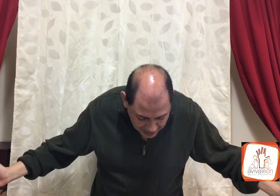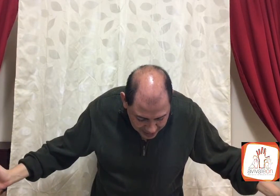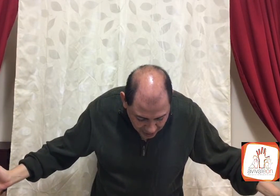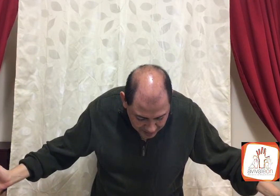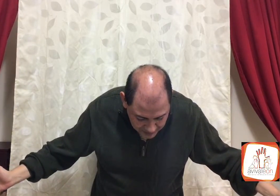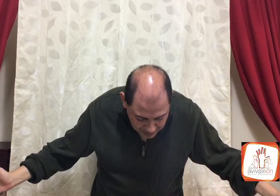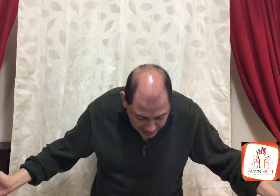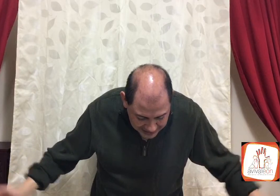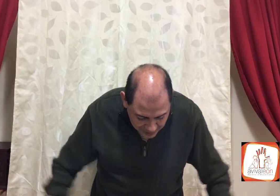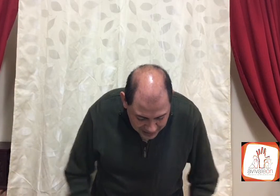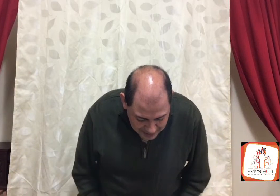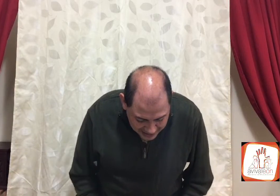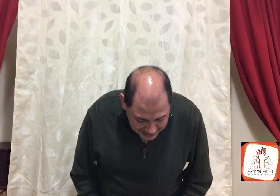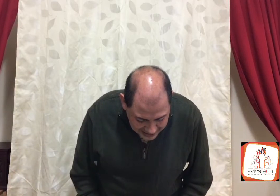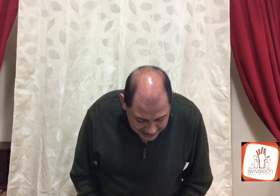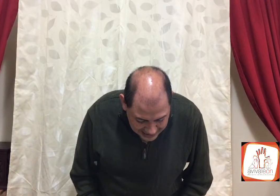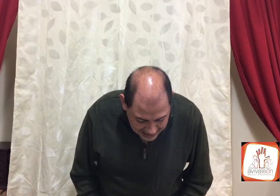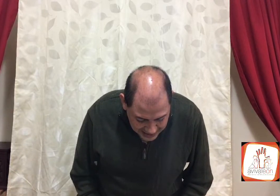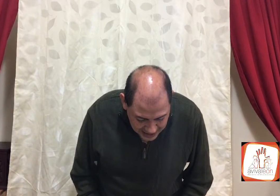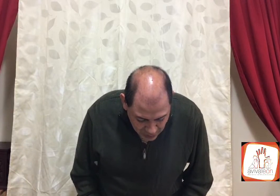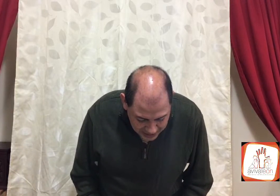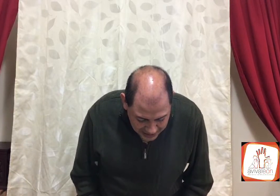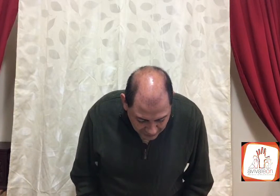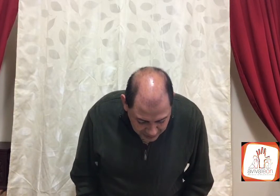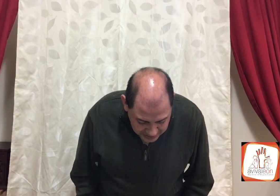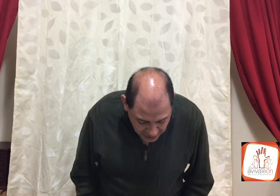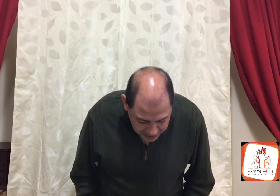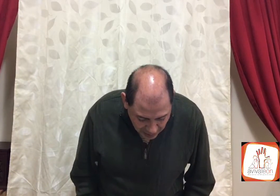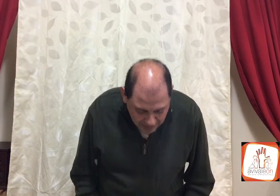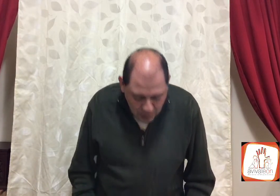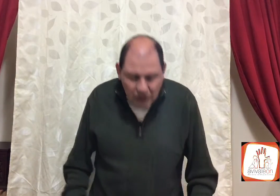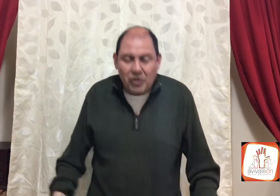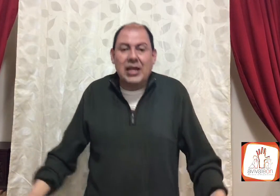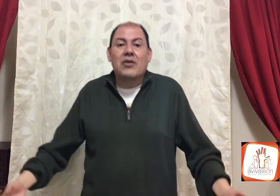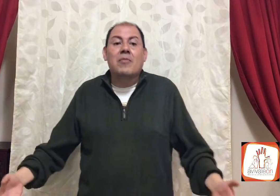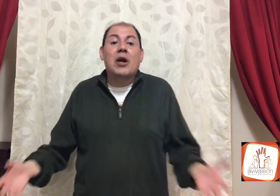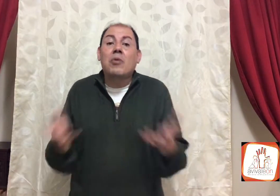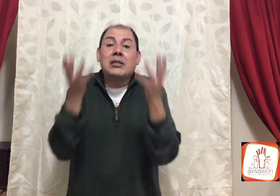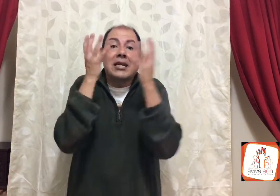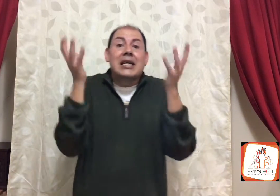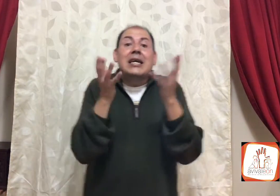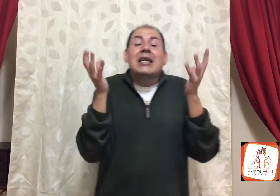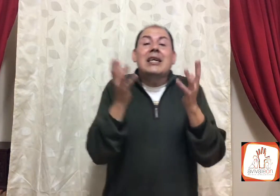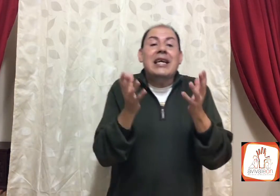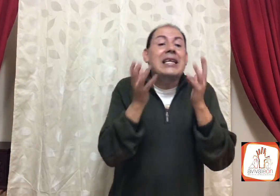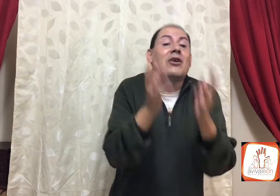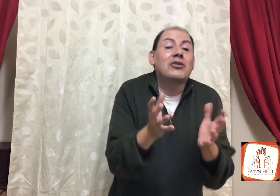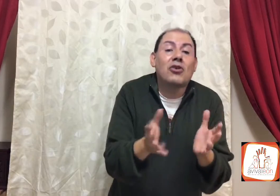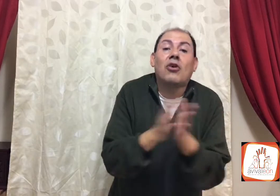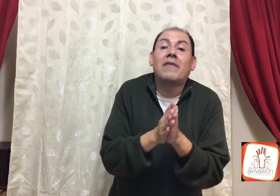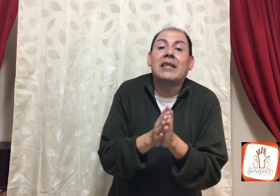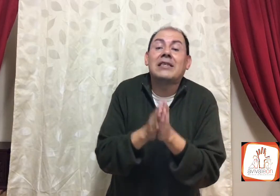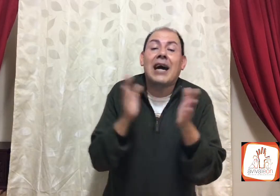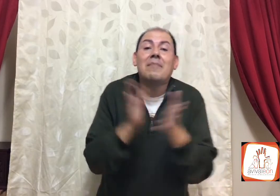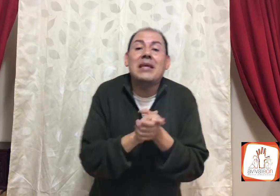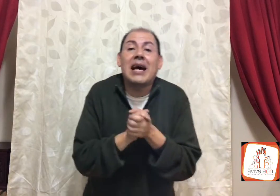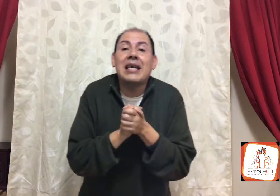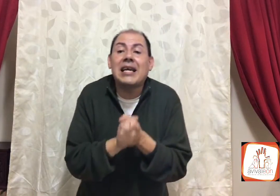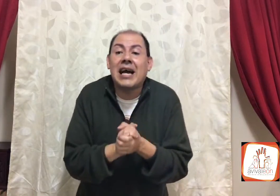viendo, para hacer una imagen, detalla, y una defundición, ahora pues, yo te lo devuelvo, hijos jóvenes, amida hija,